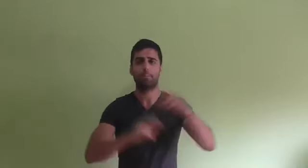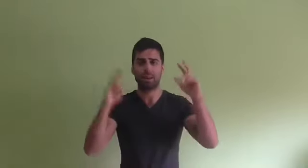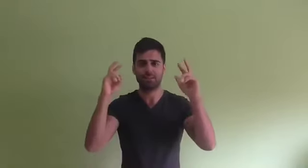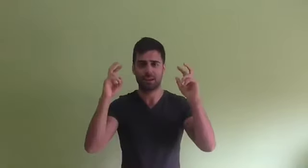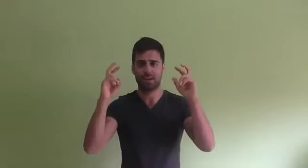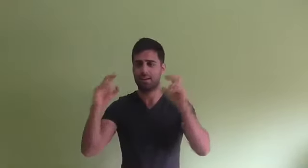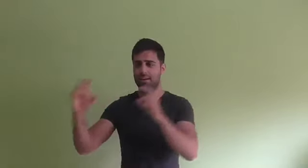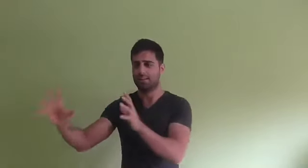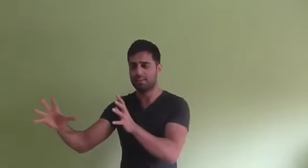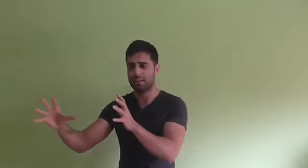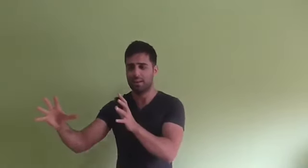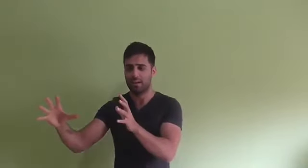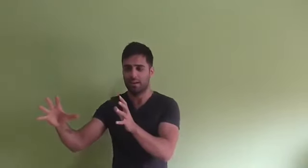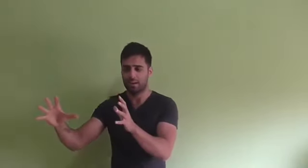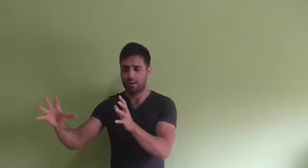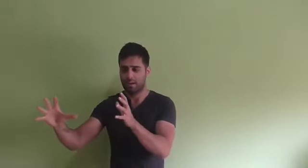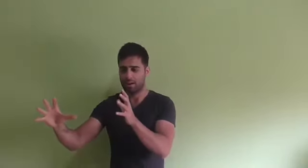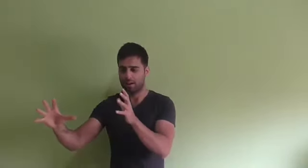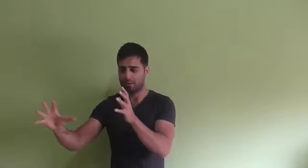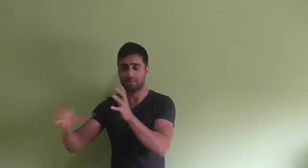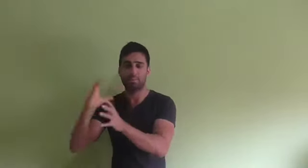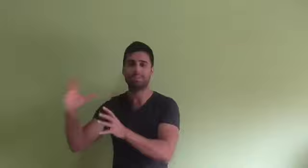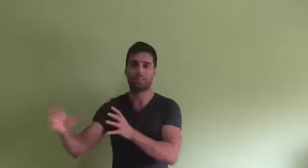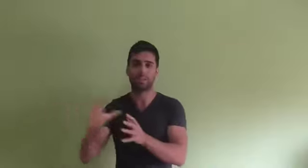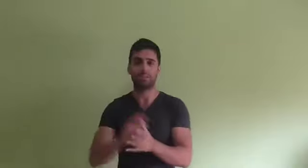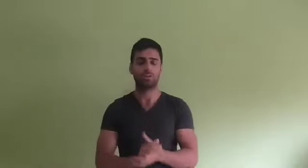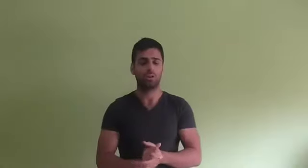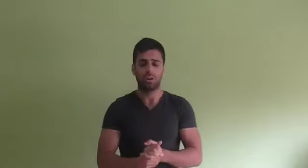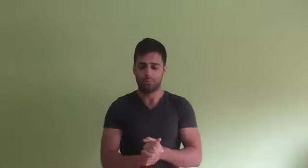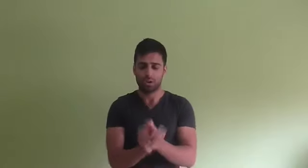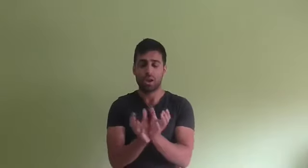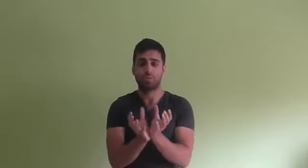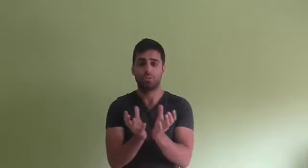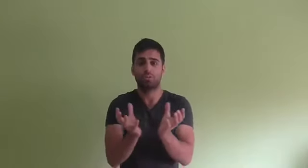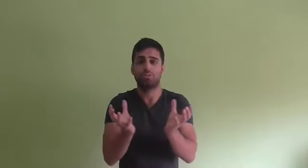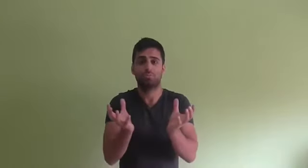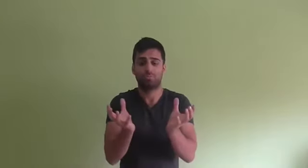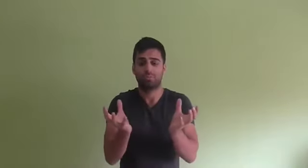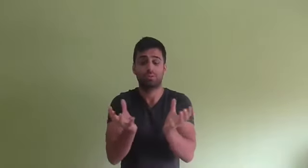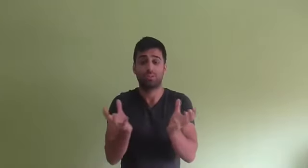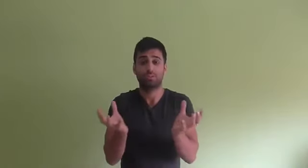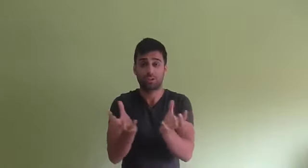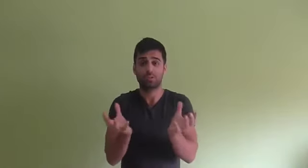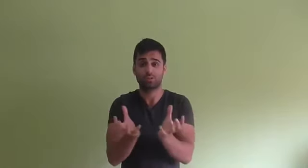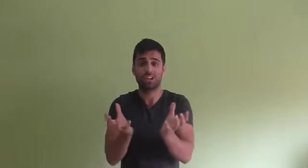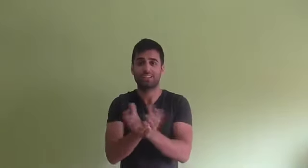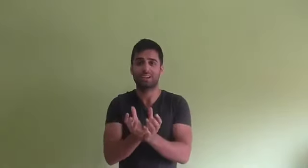presa de este pensamiento. Veo que cuando nuestro círculo social se